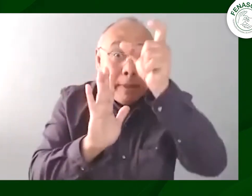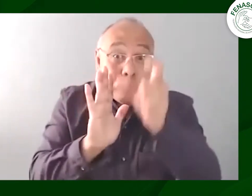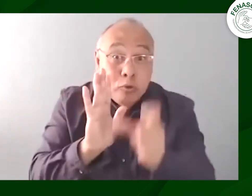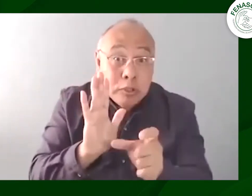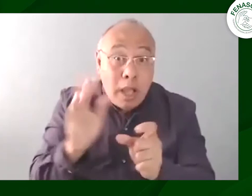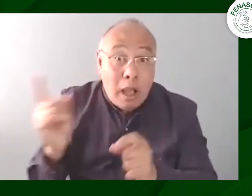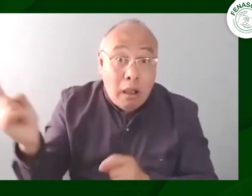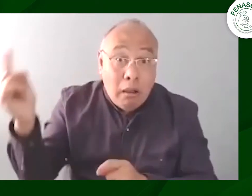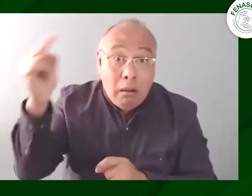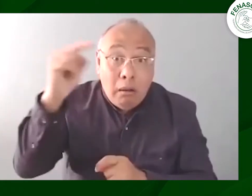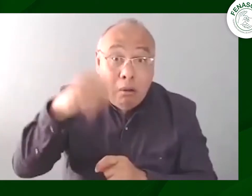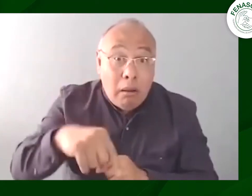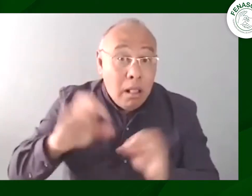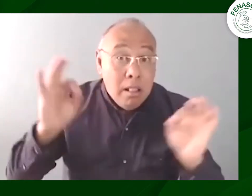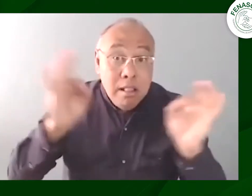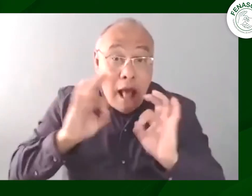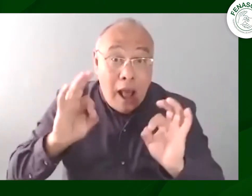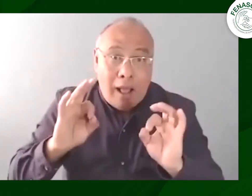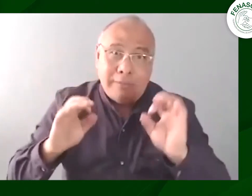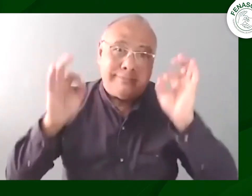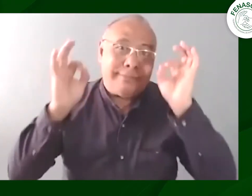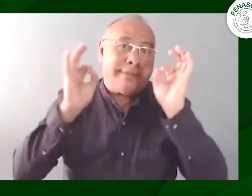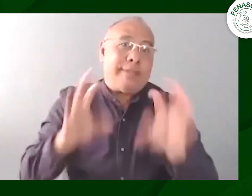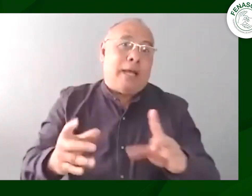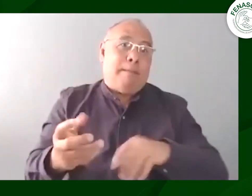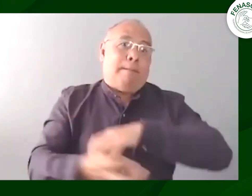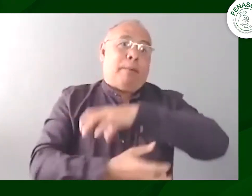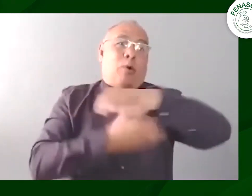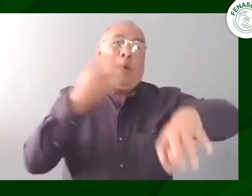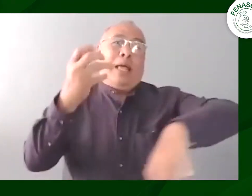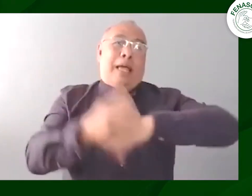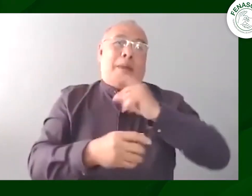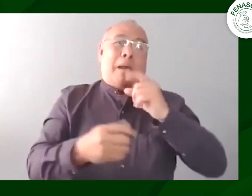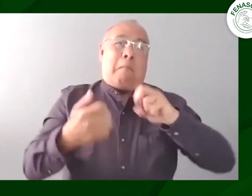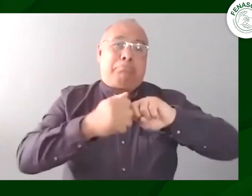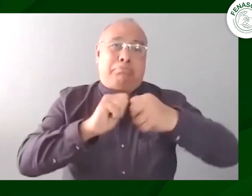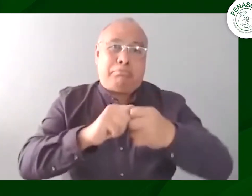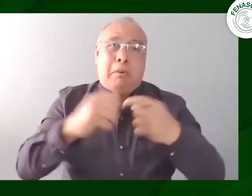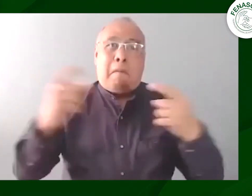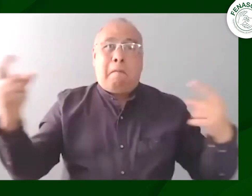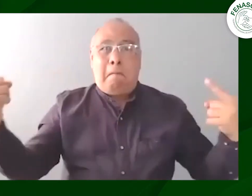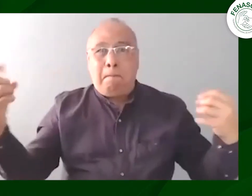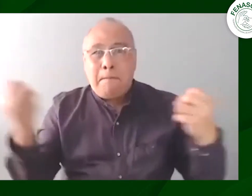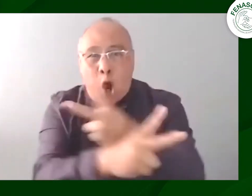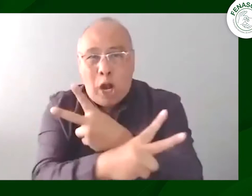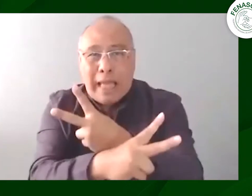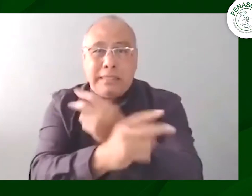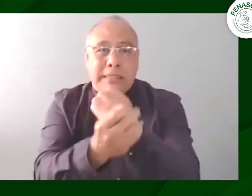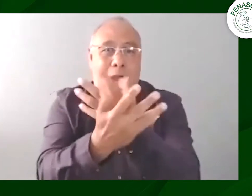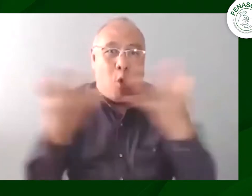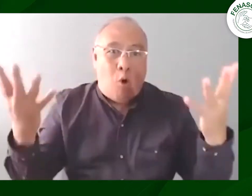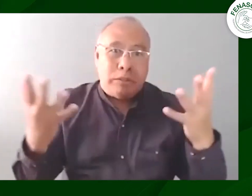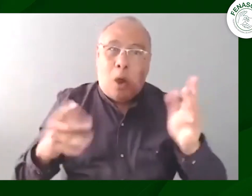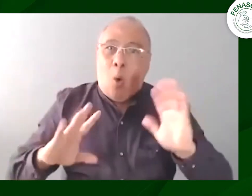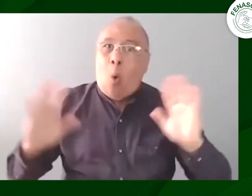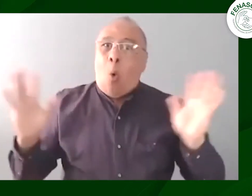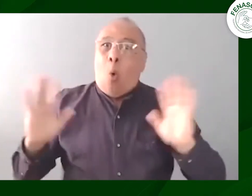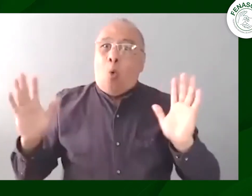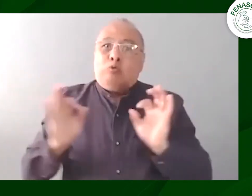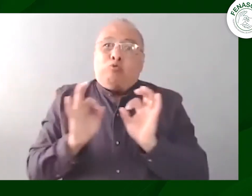comentamos y los convocamos para que pudieran estar con nosotros si ellos no hubieran estado en ese momento hubiera sido un